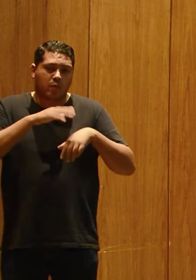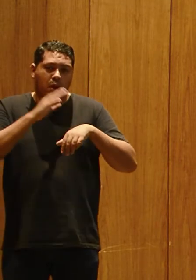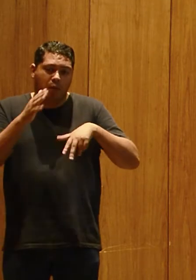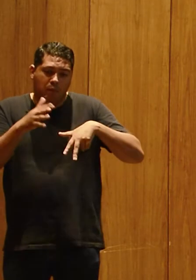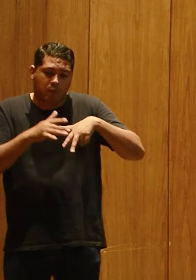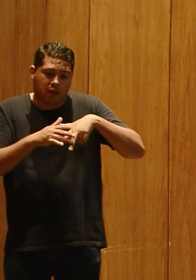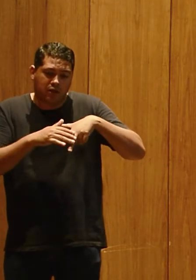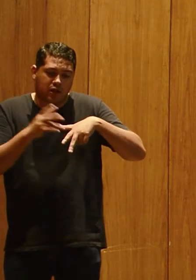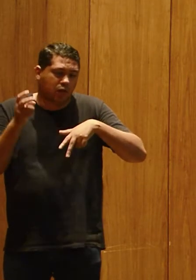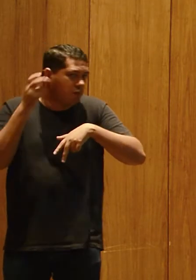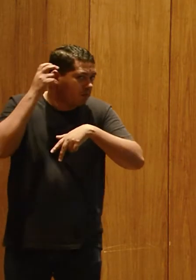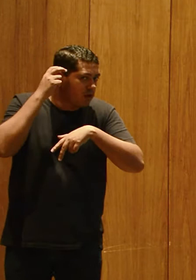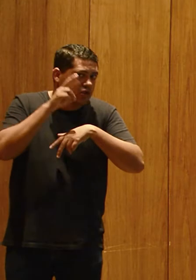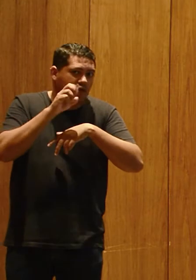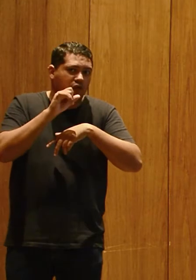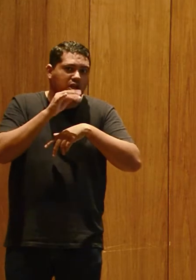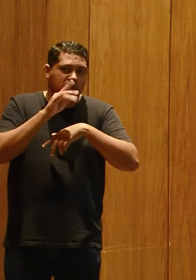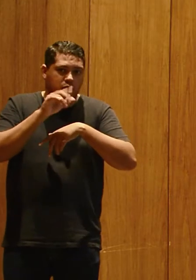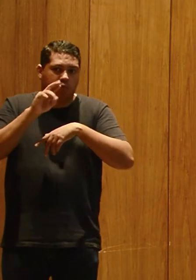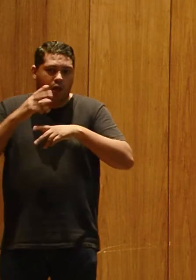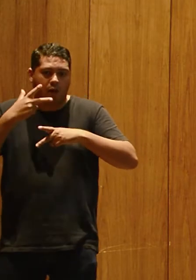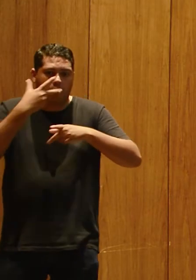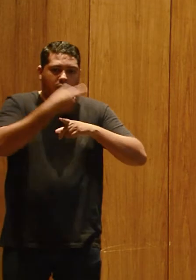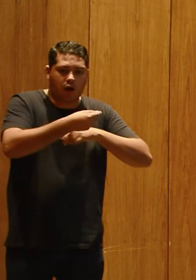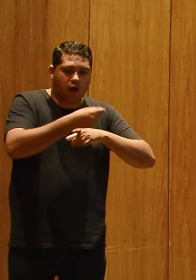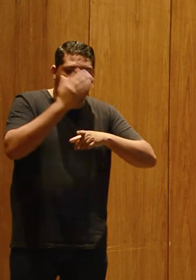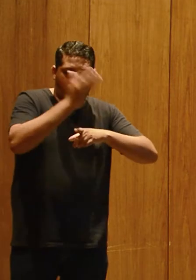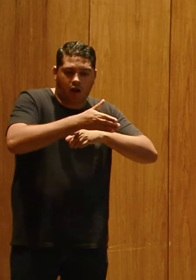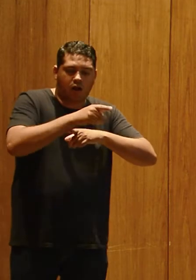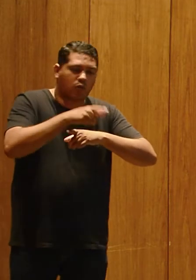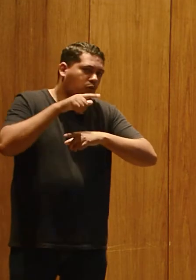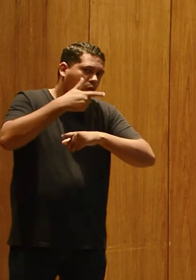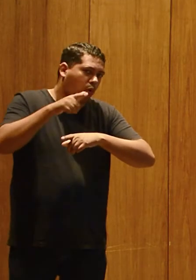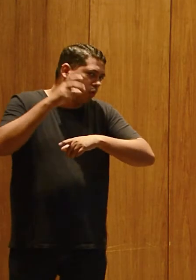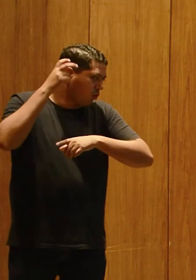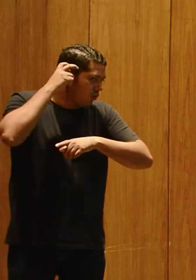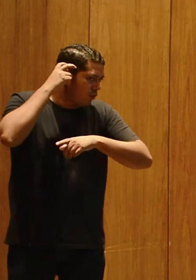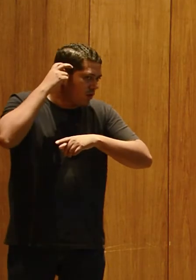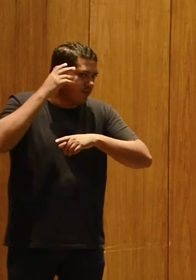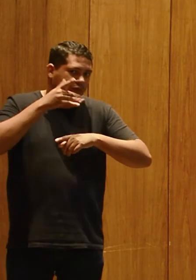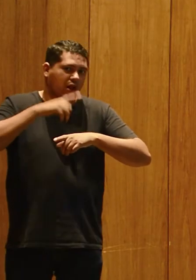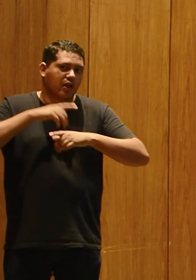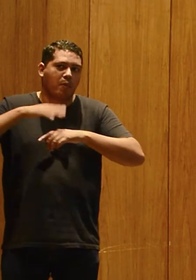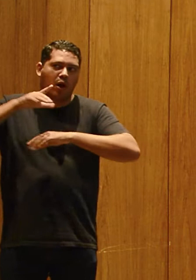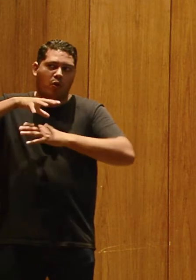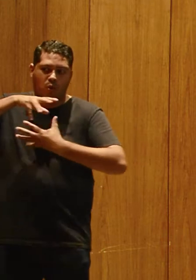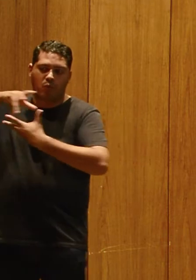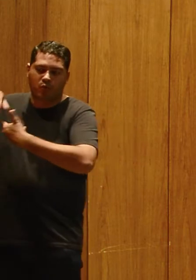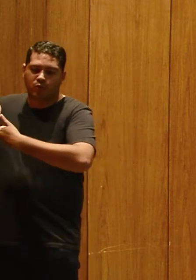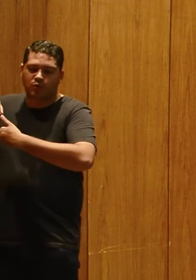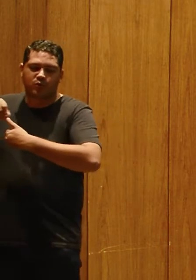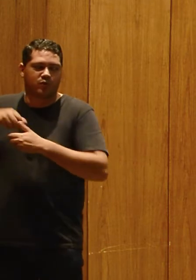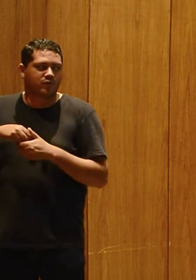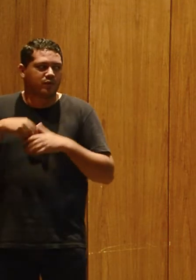implante coclear, porque existem mais pessoas no mundo com desequilíbrio, com alteração do sistema vestibular do que auditivo. Então, é uma coisa que a gente tem que